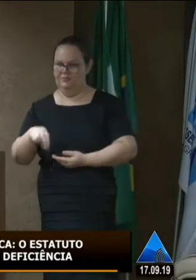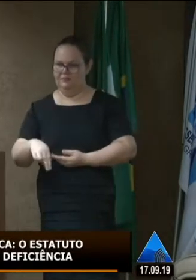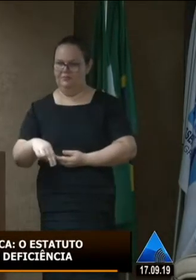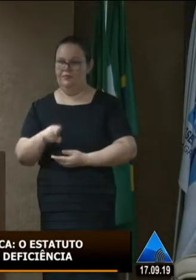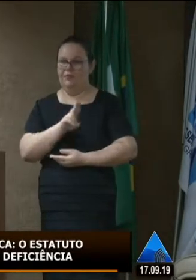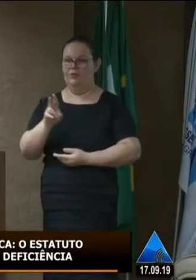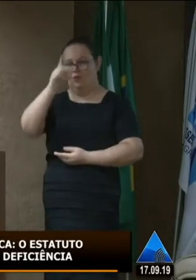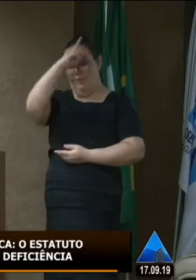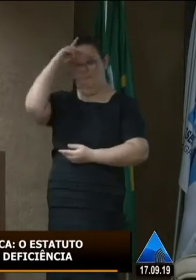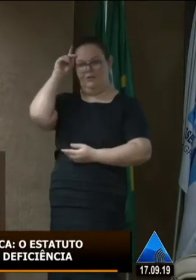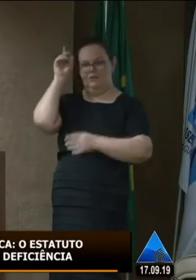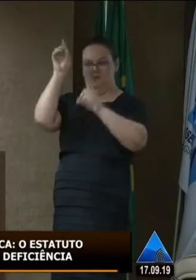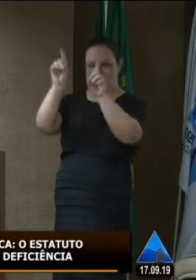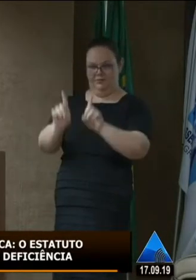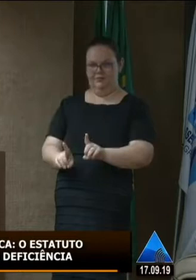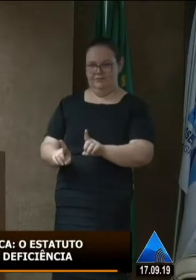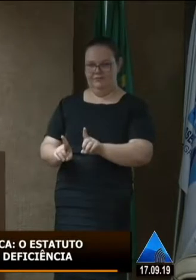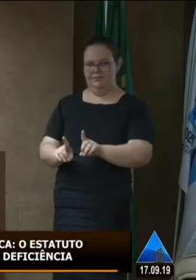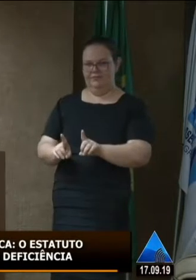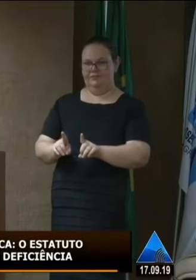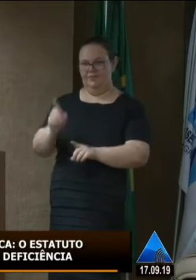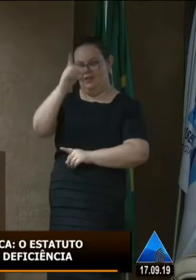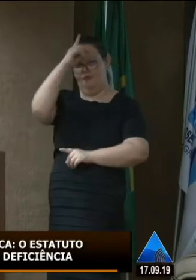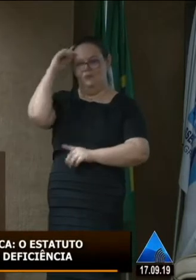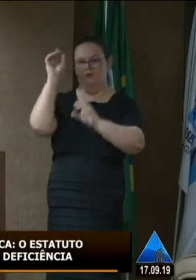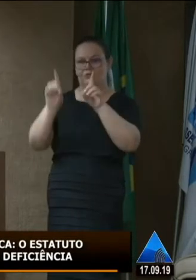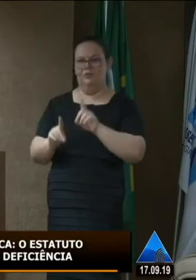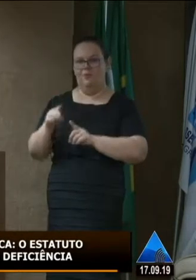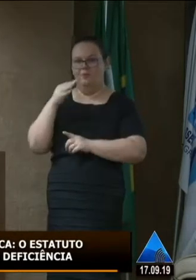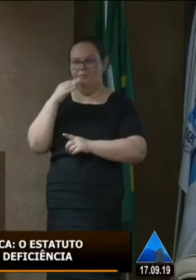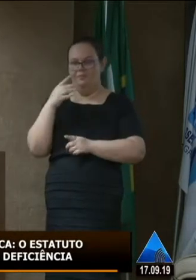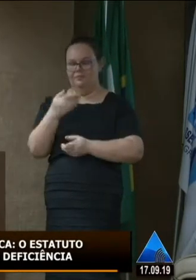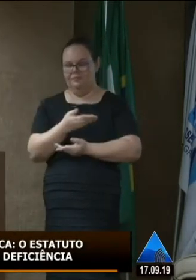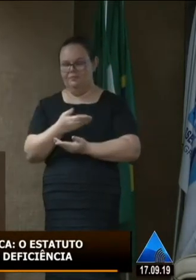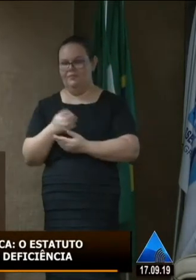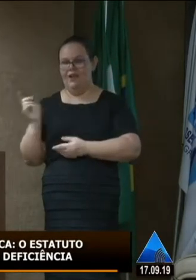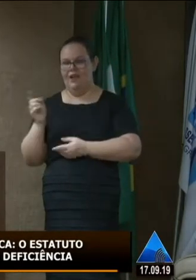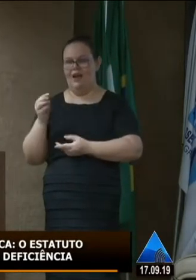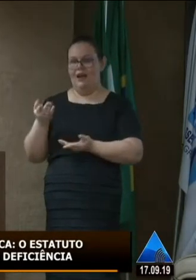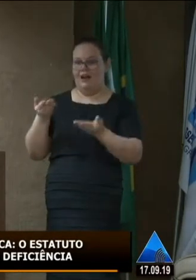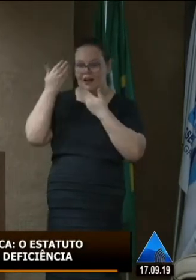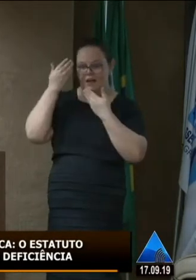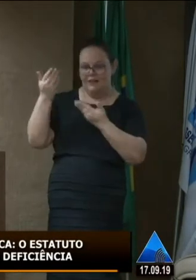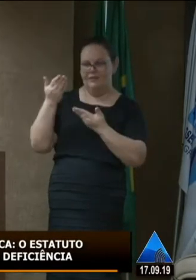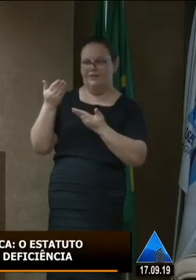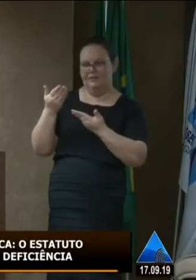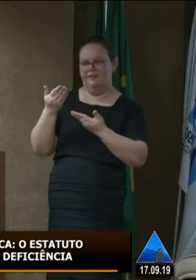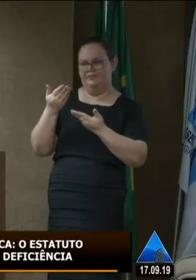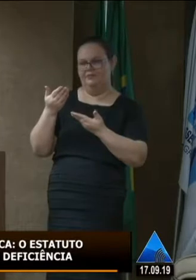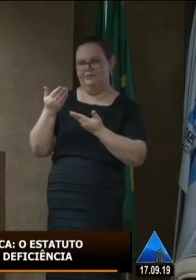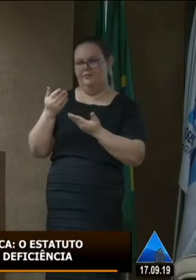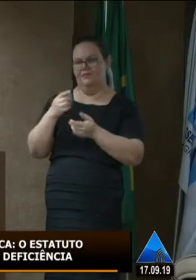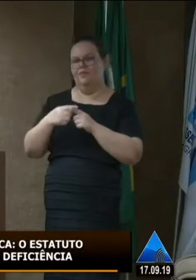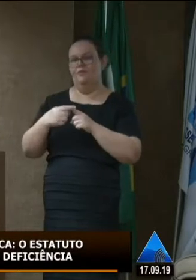do estado do Rio Grande do Norte das pessoas com deficiência de Mossoró eu venho aqui lhe agradecer lhe agradecer